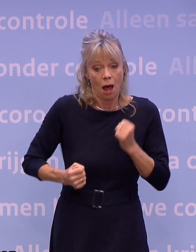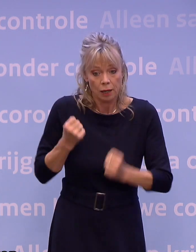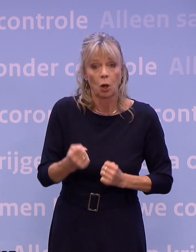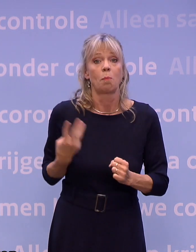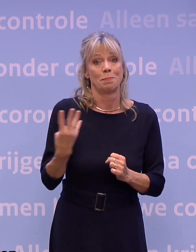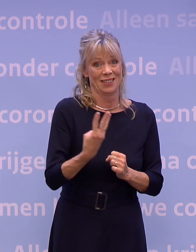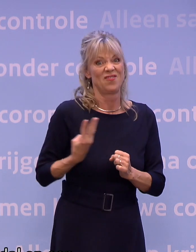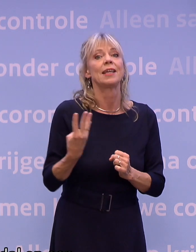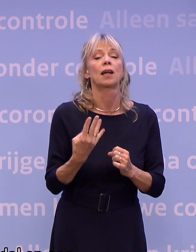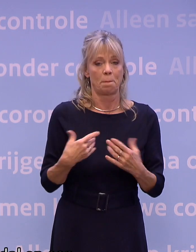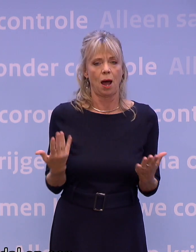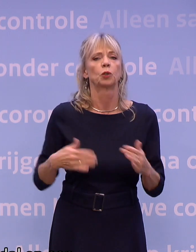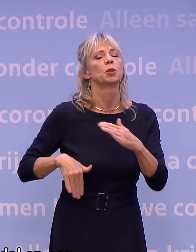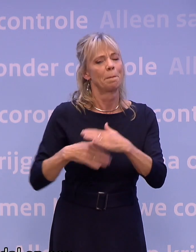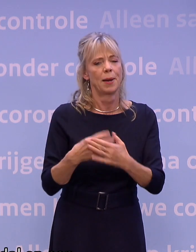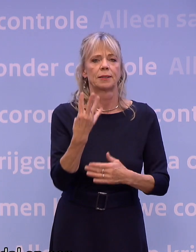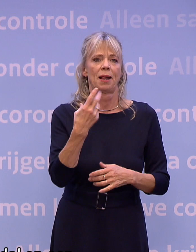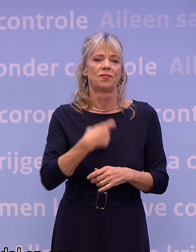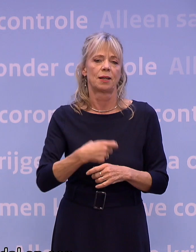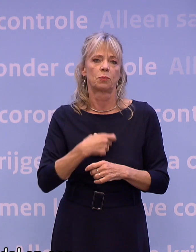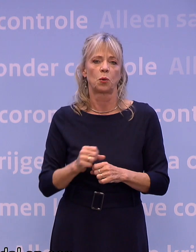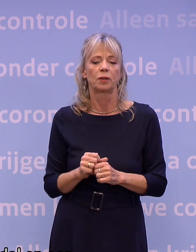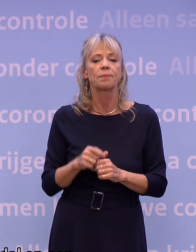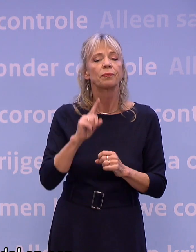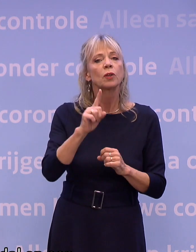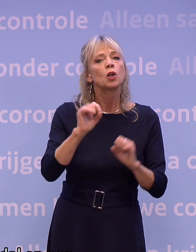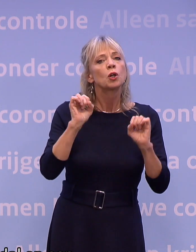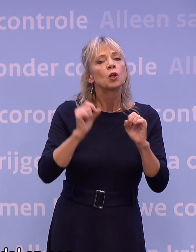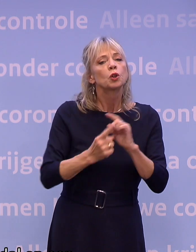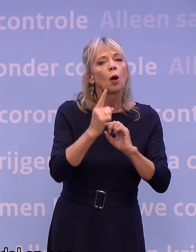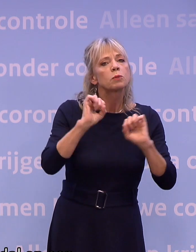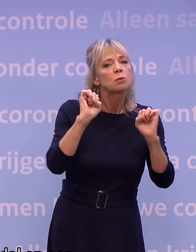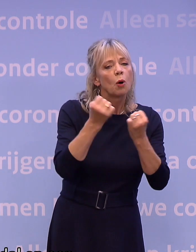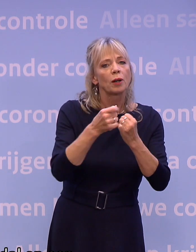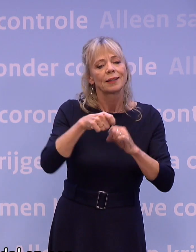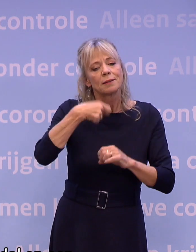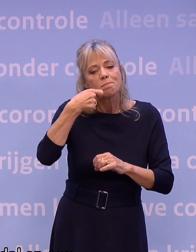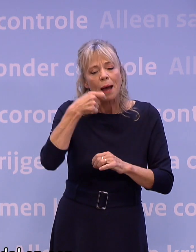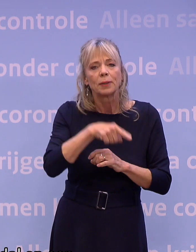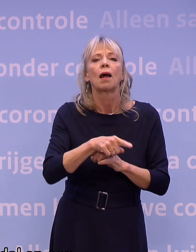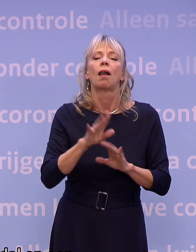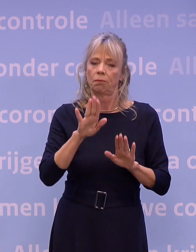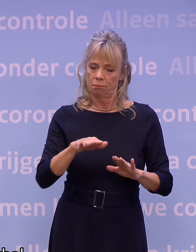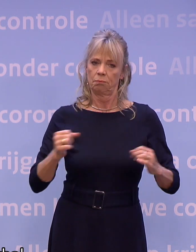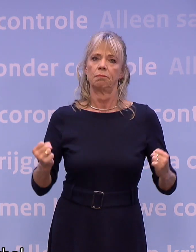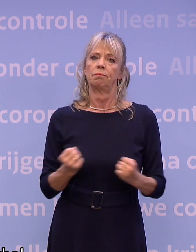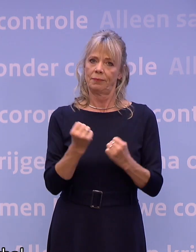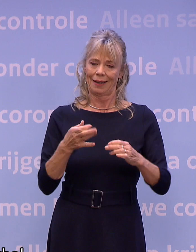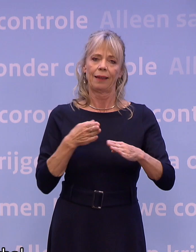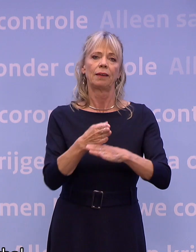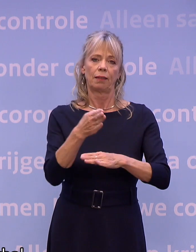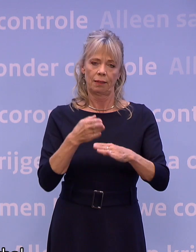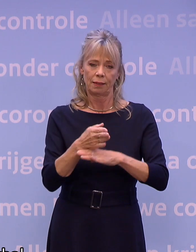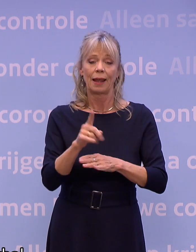wel. Topsporters kunnen op Papendal en een paar andere locaties overigens wel blijven trainen. En ook